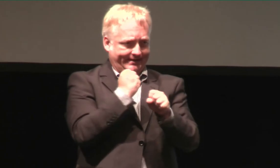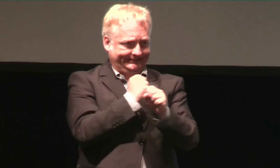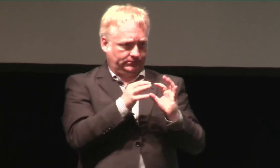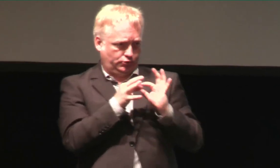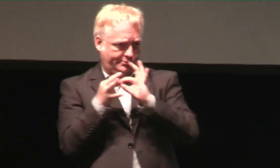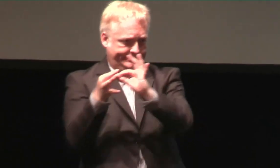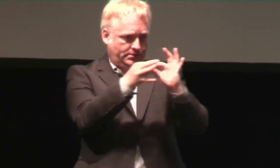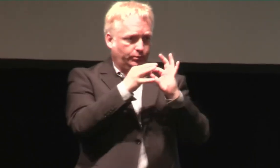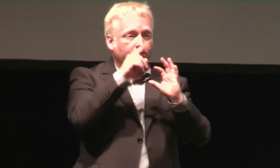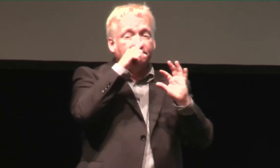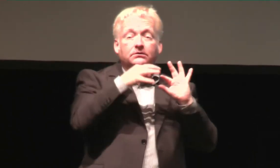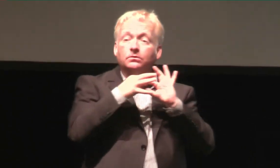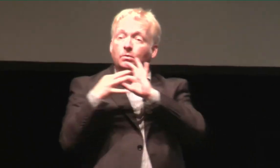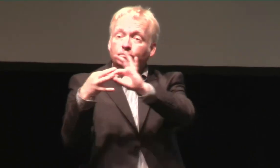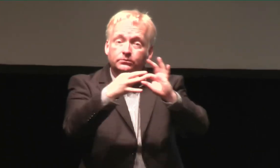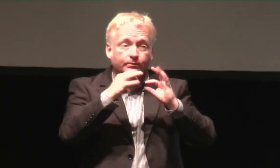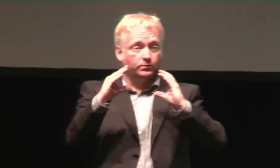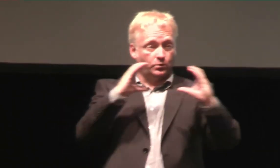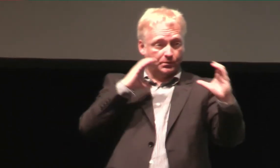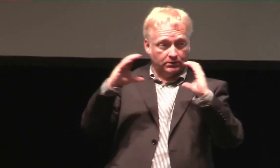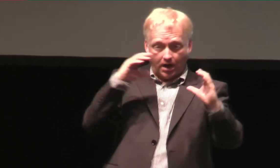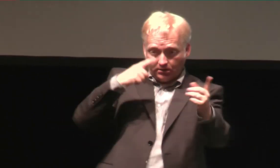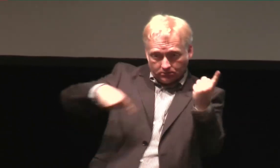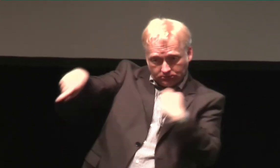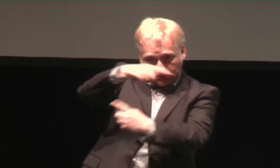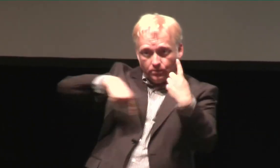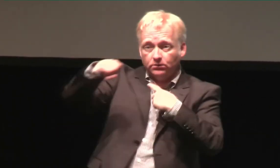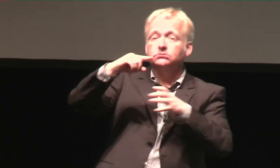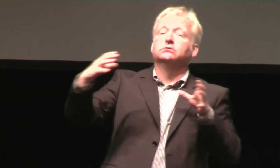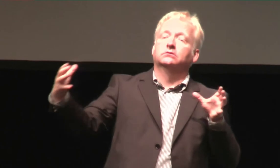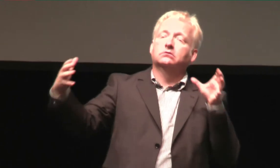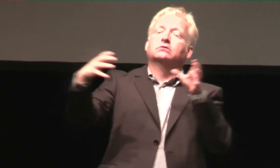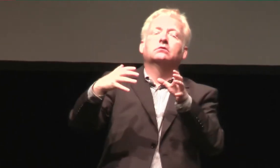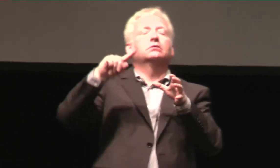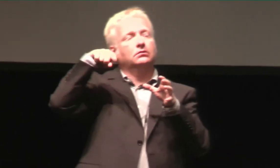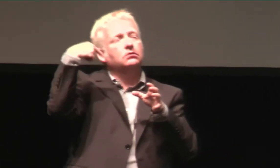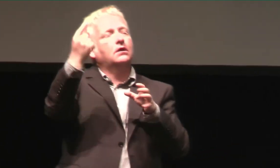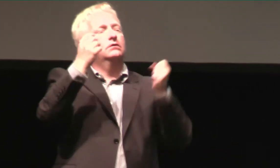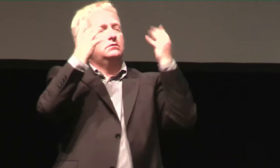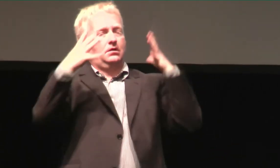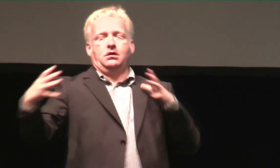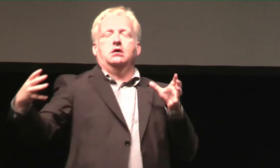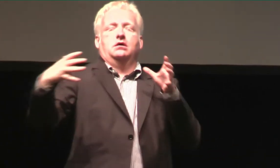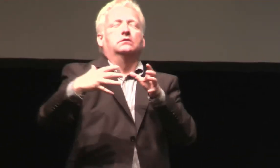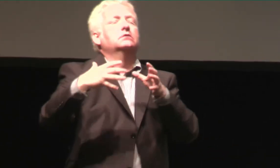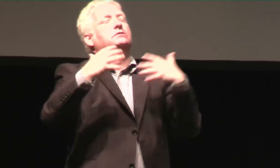eine gute Zusammenarbeit und wir brauchen wirklich auch gute Kommunikation untereinander.